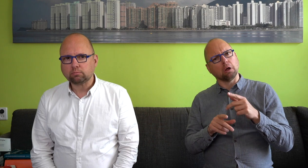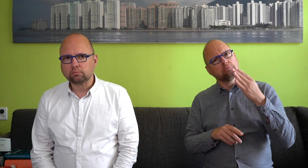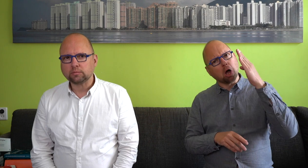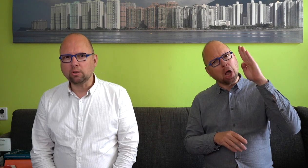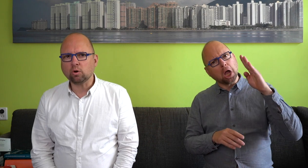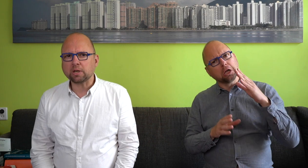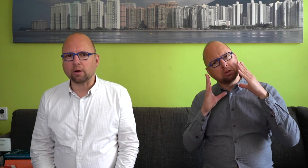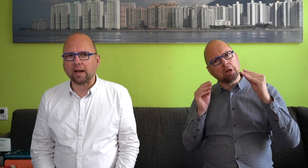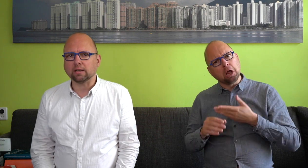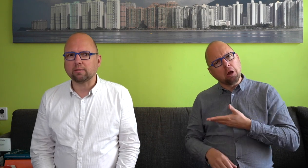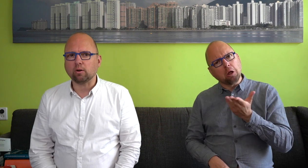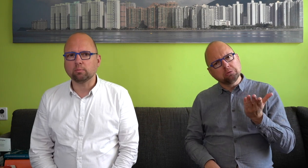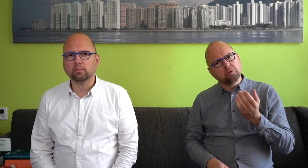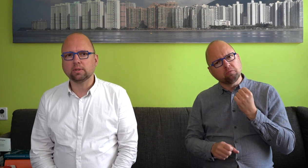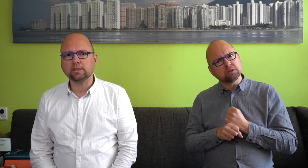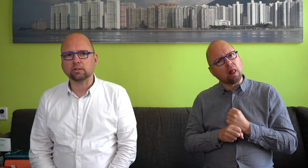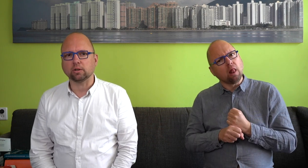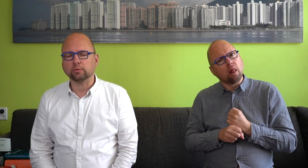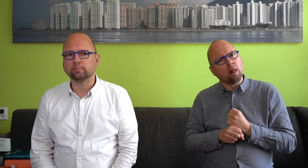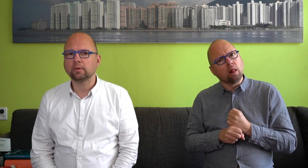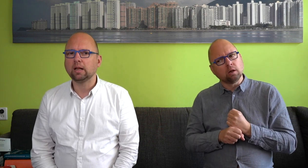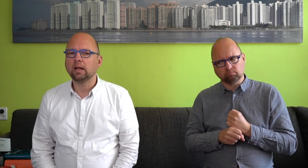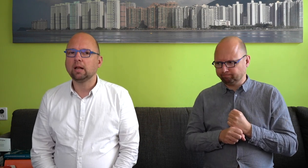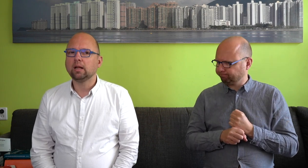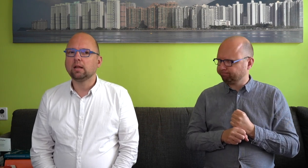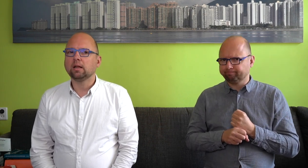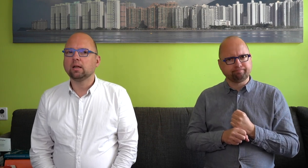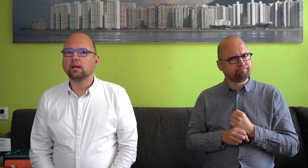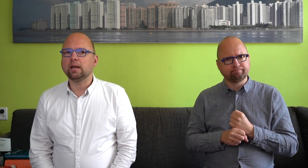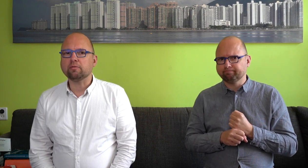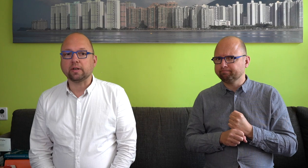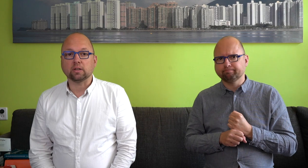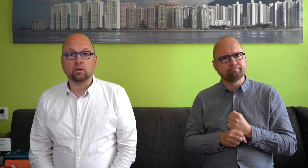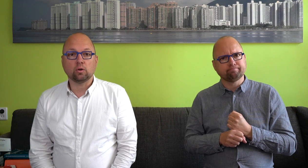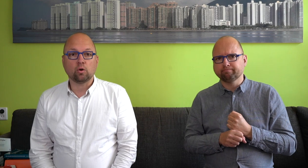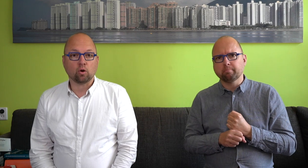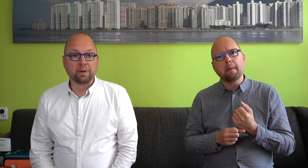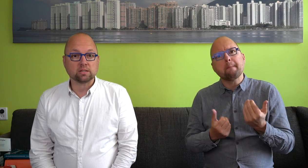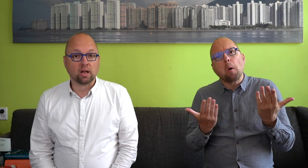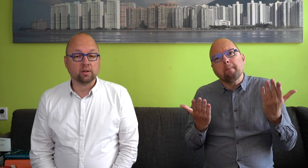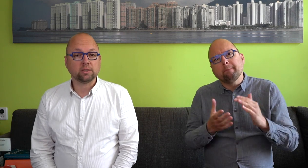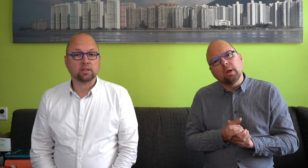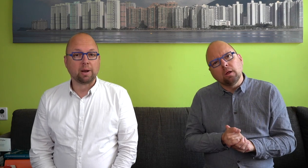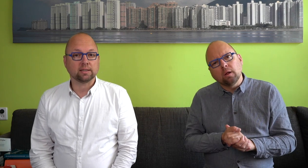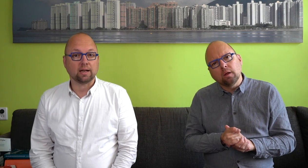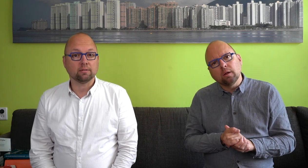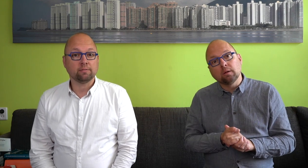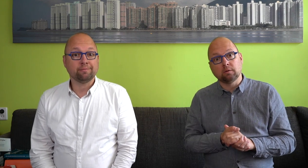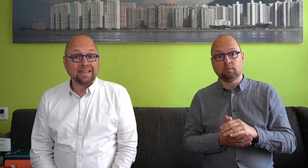En hoe komt dat nou eigenlijk? Waarom is dat zo? In heel veel Europese landen is de gebarentaal wel